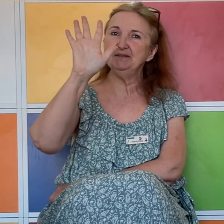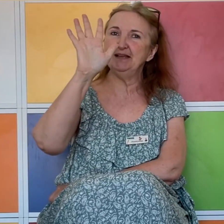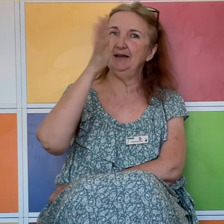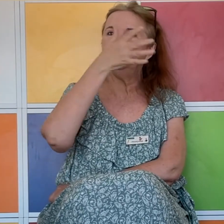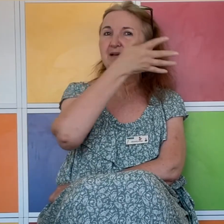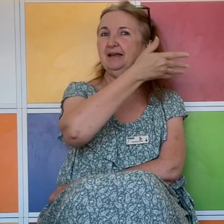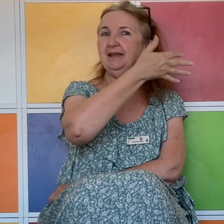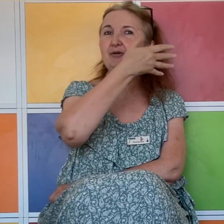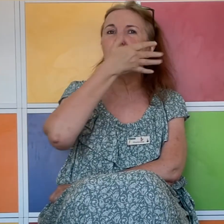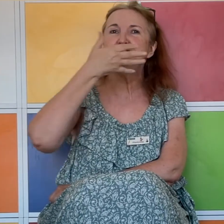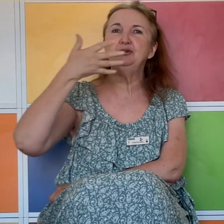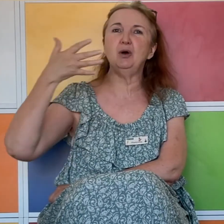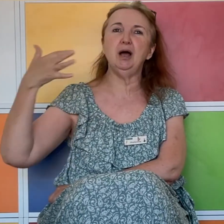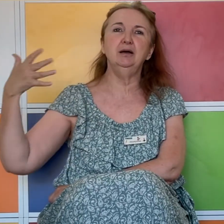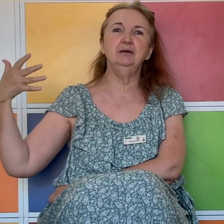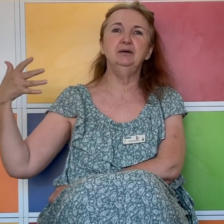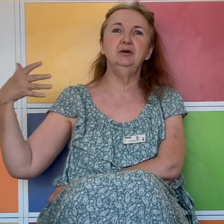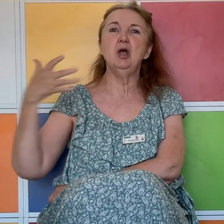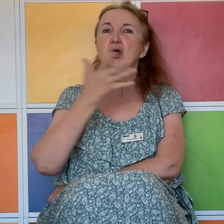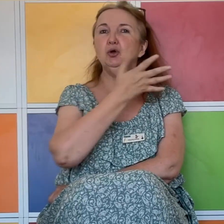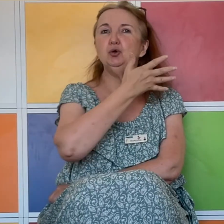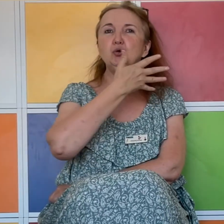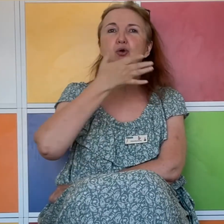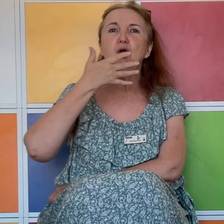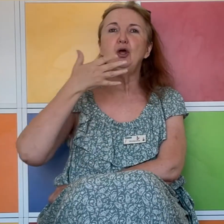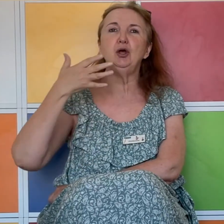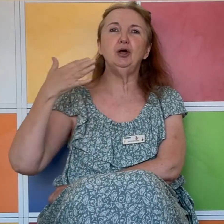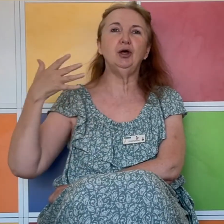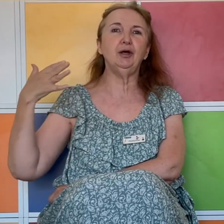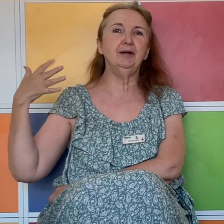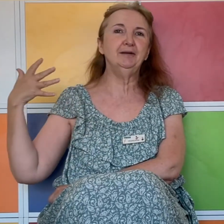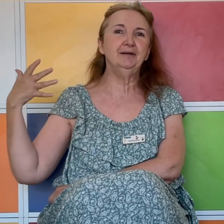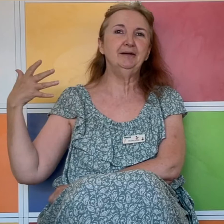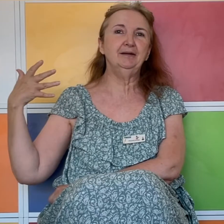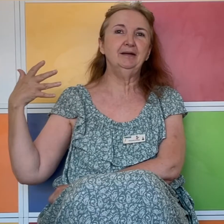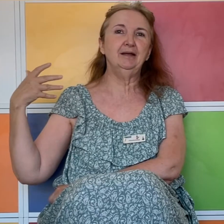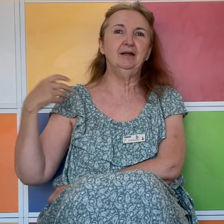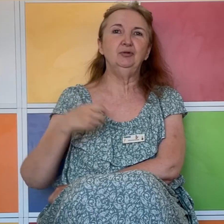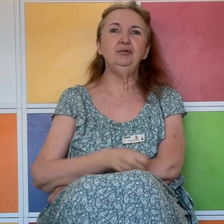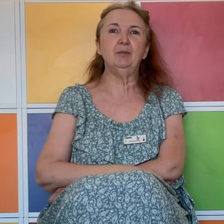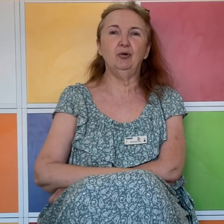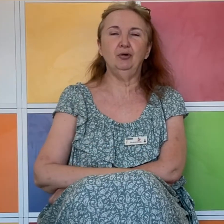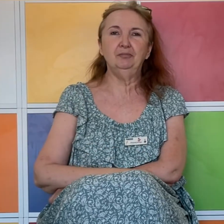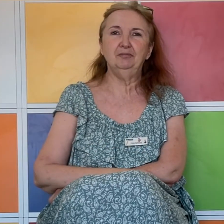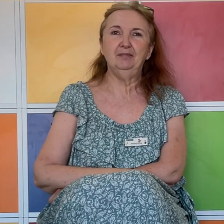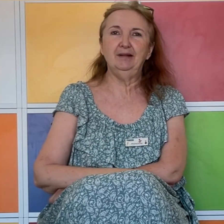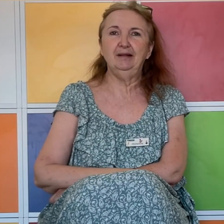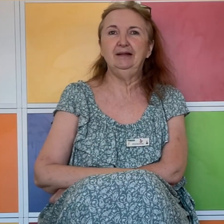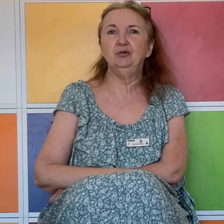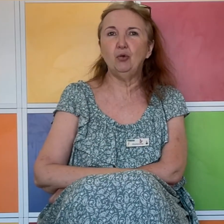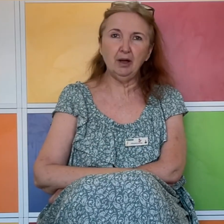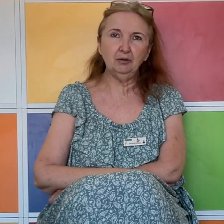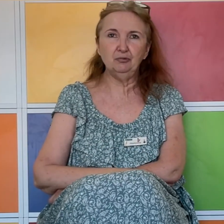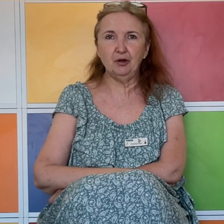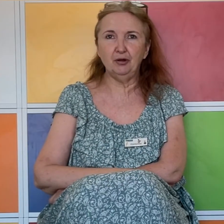ça et on bouge les doigts. Couleur, tout d'abord les trois couleurs